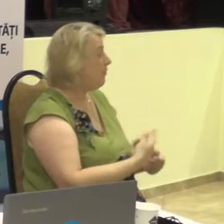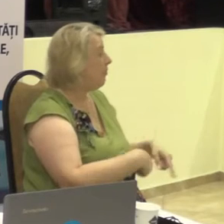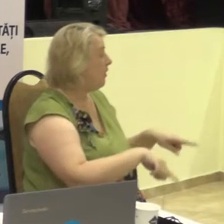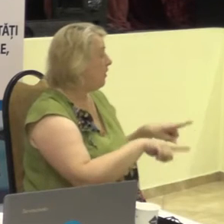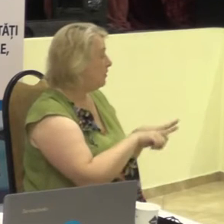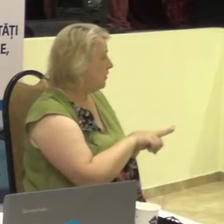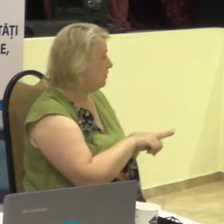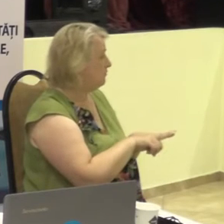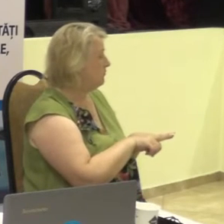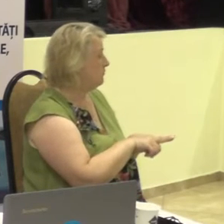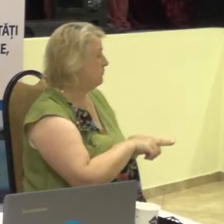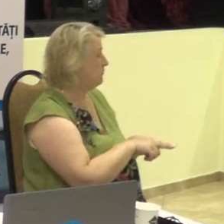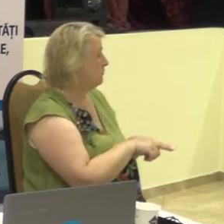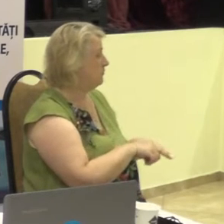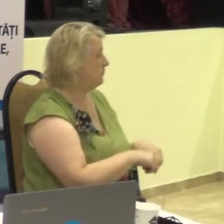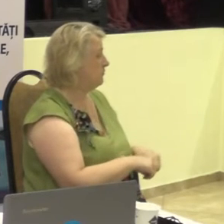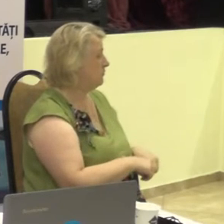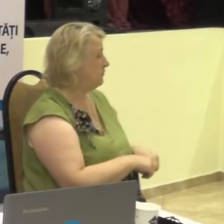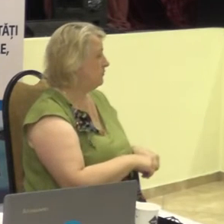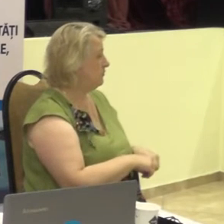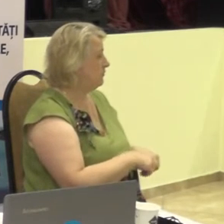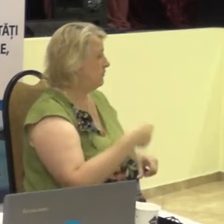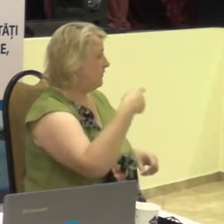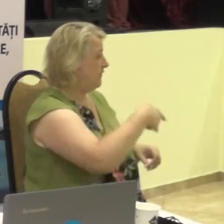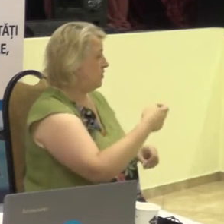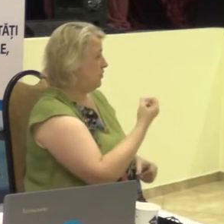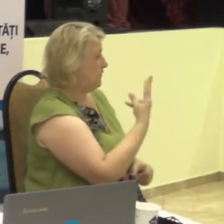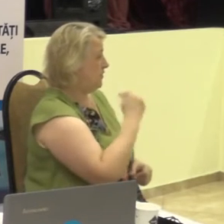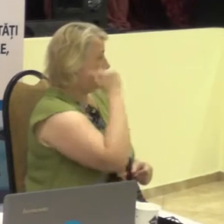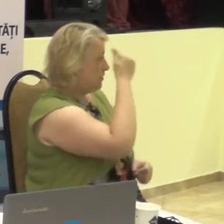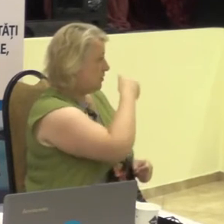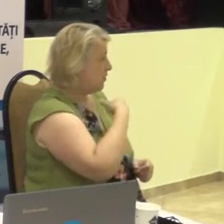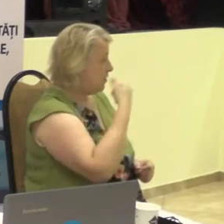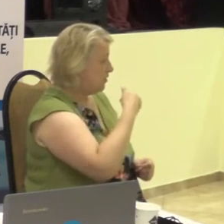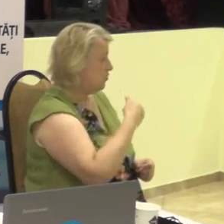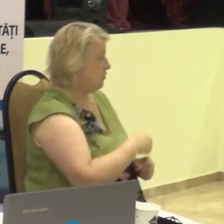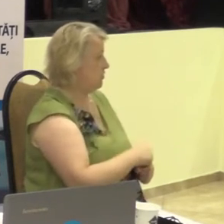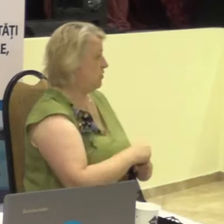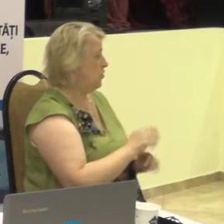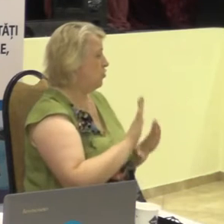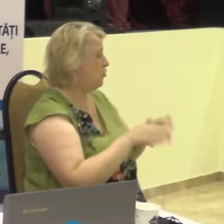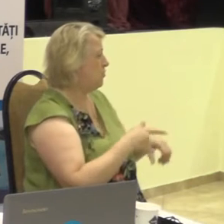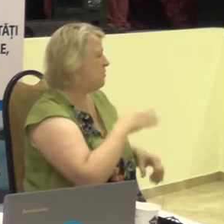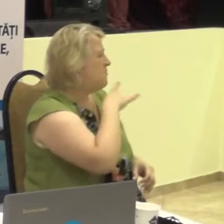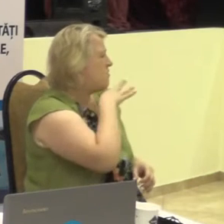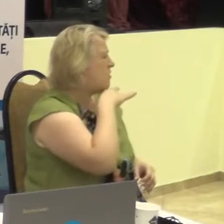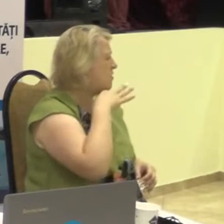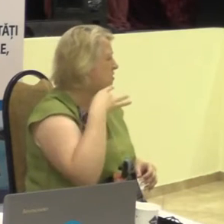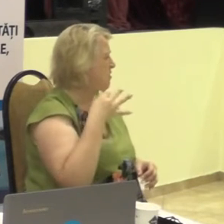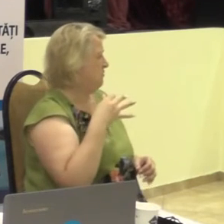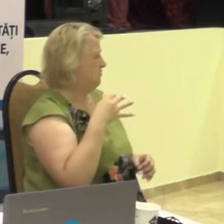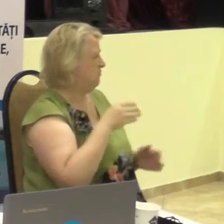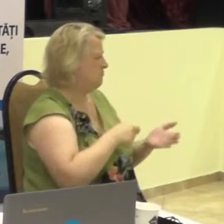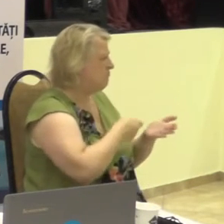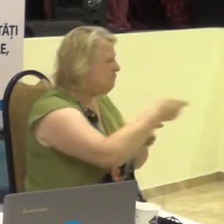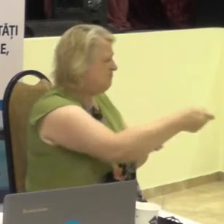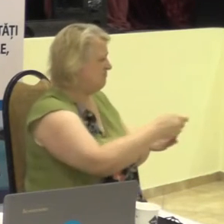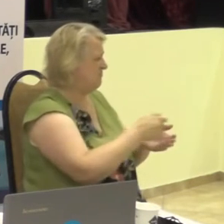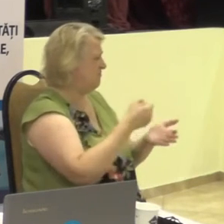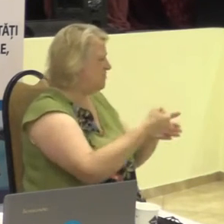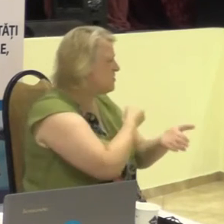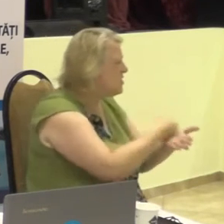fel, în 2012, după numeroase demersuri